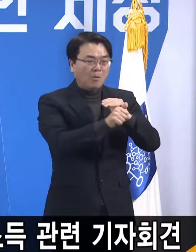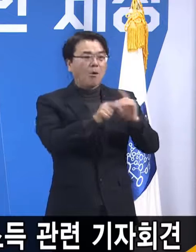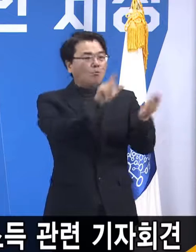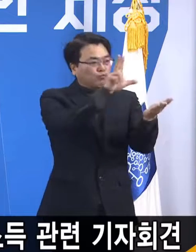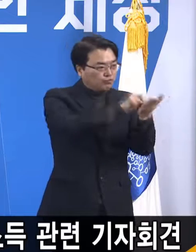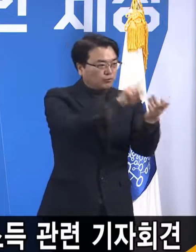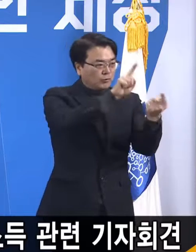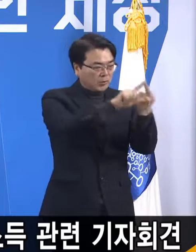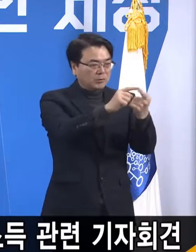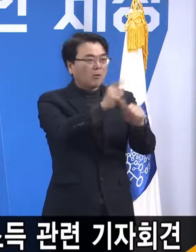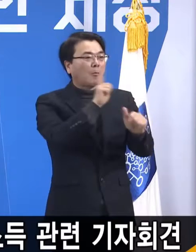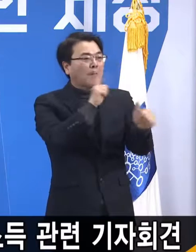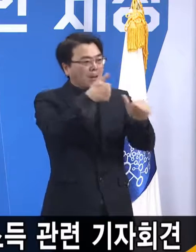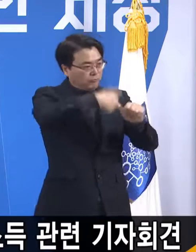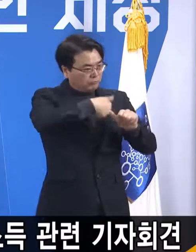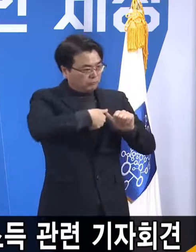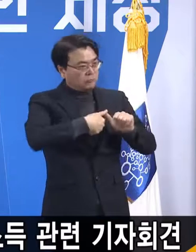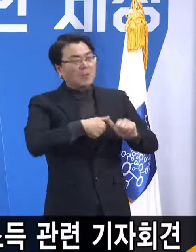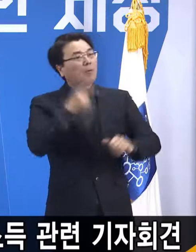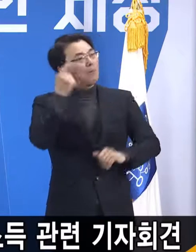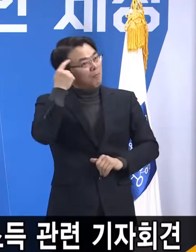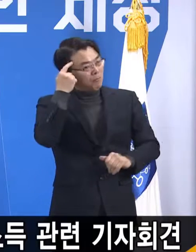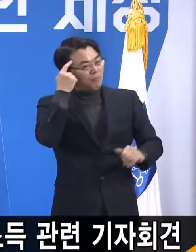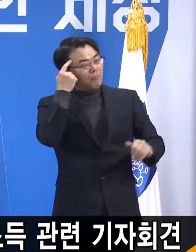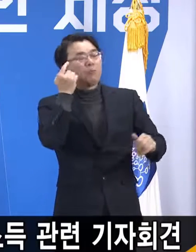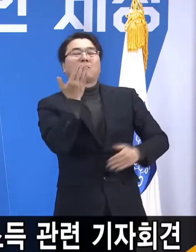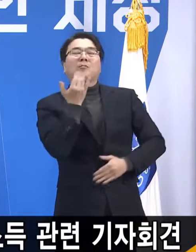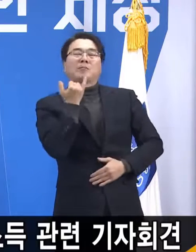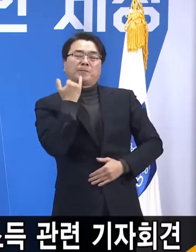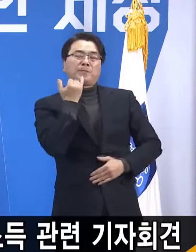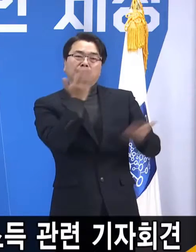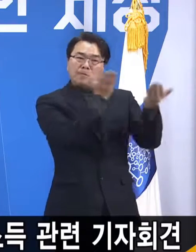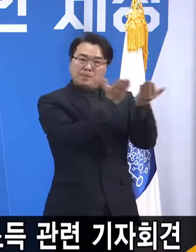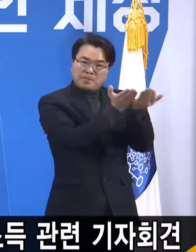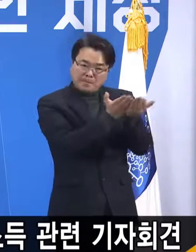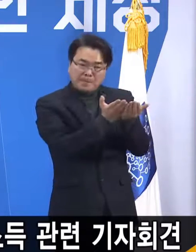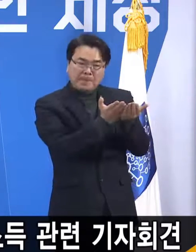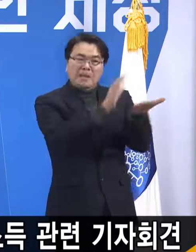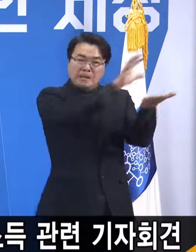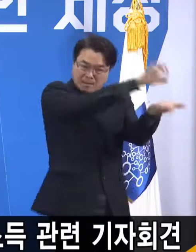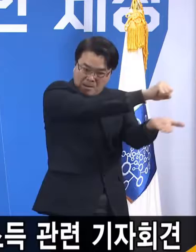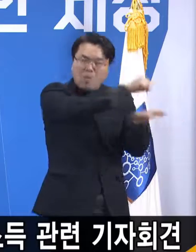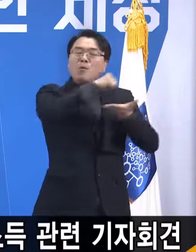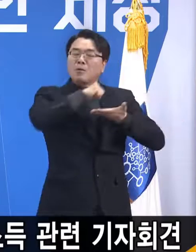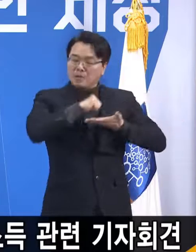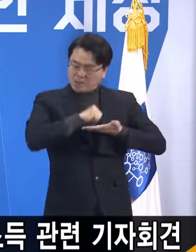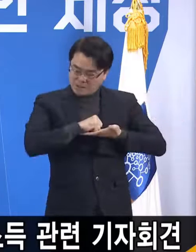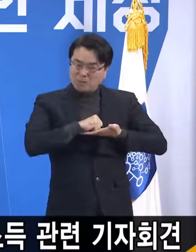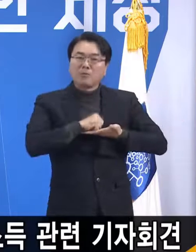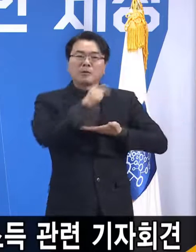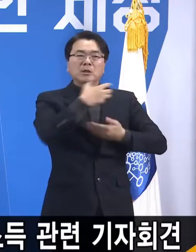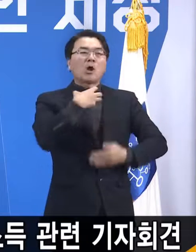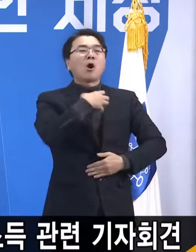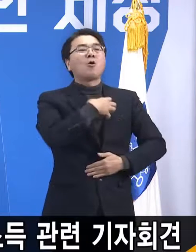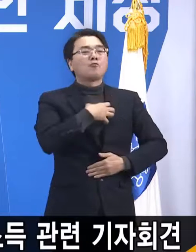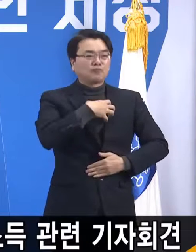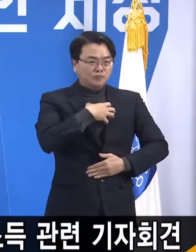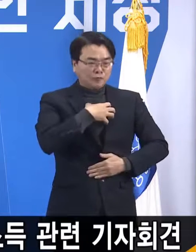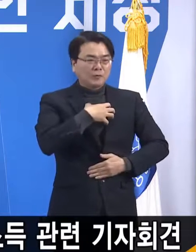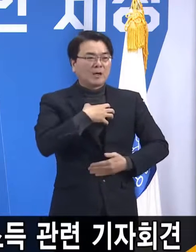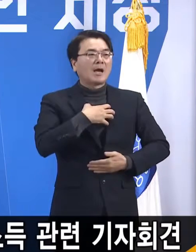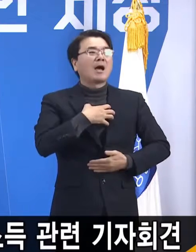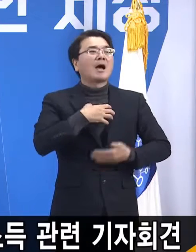타당한 지적이기 때문에 저희가 그런 점도 다 감안해서 그런 우려가 기후가 될 수 있도록